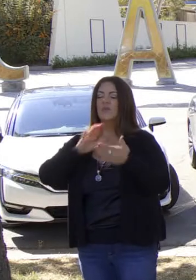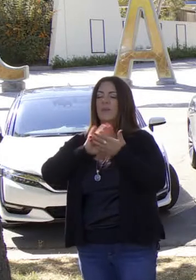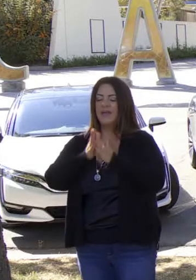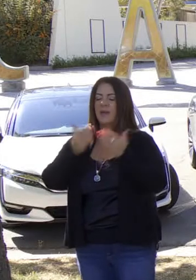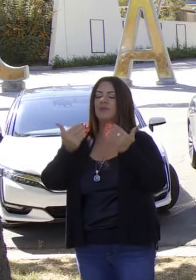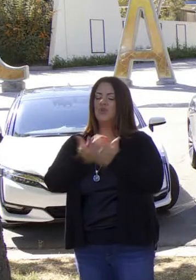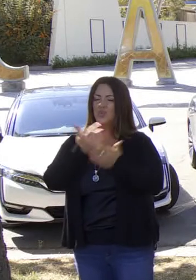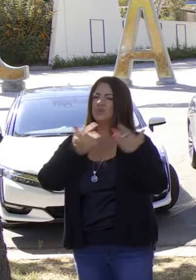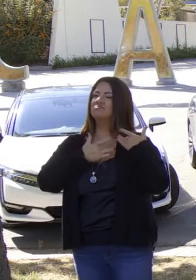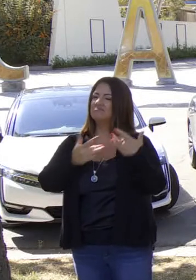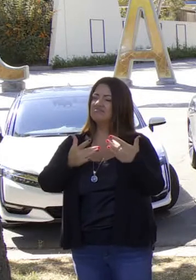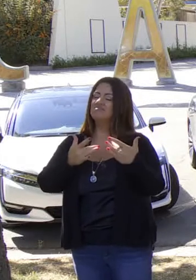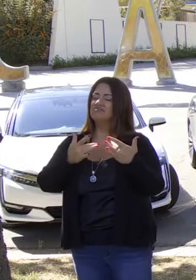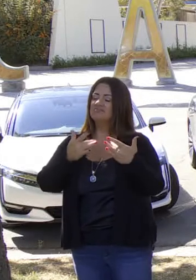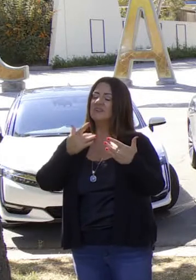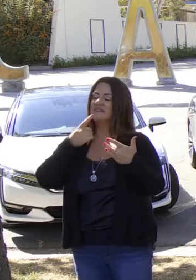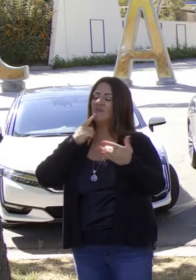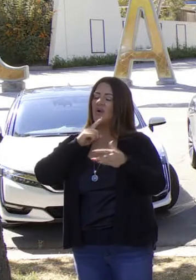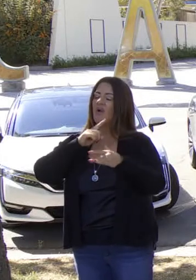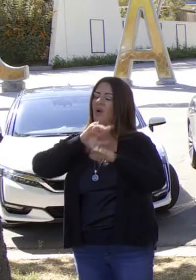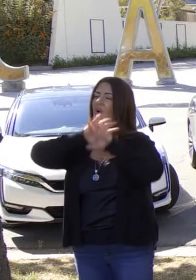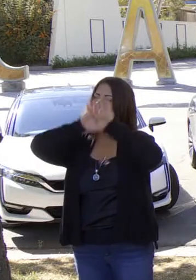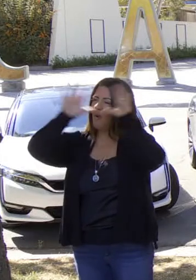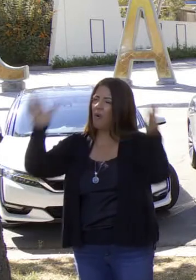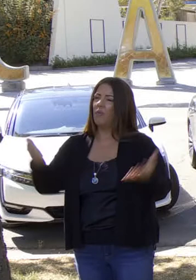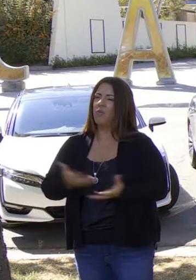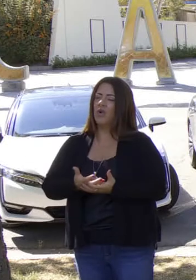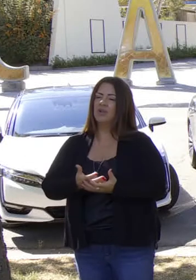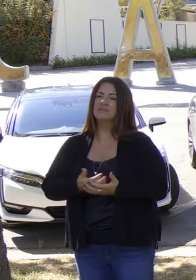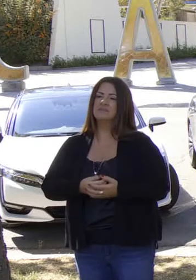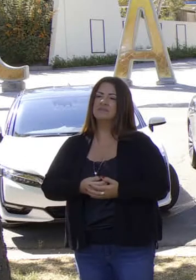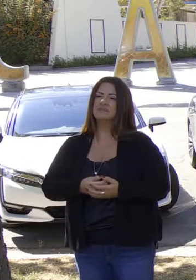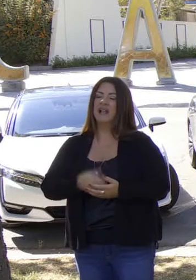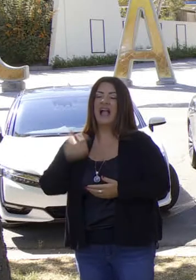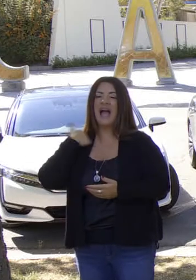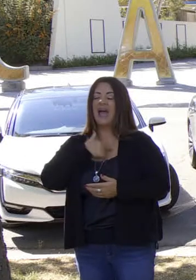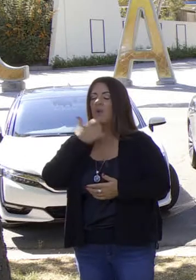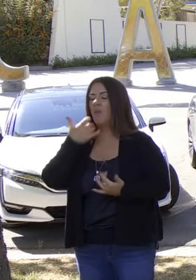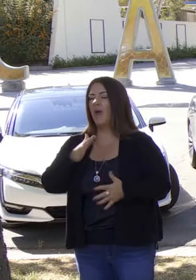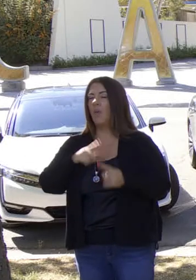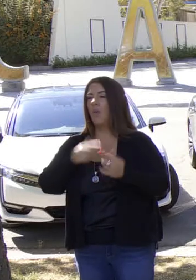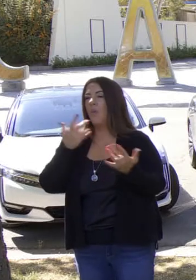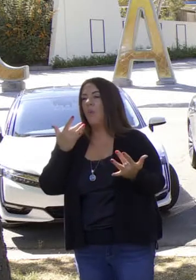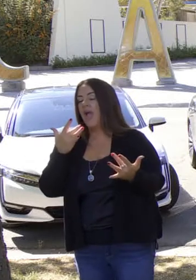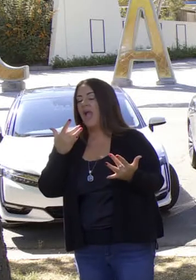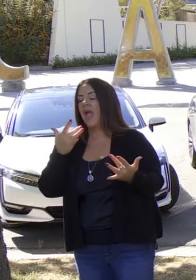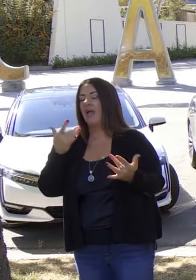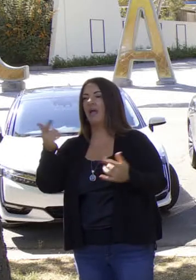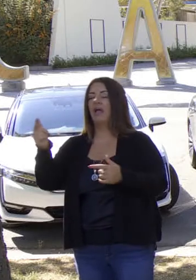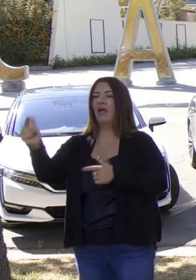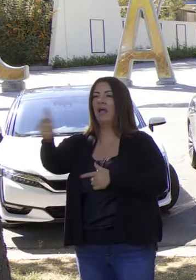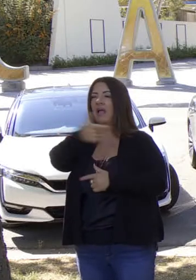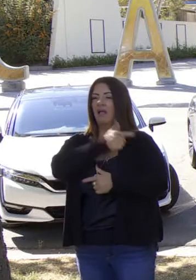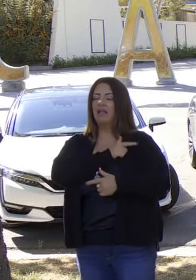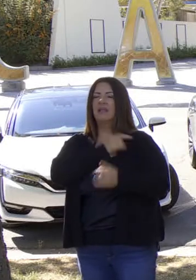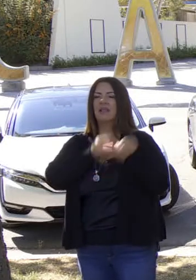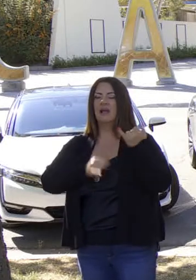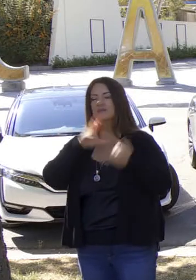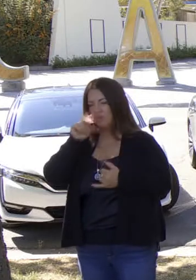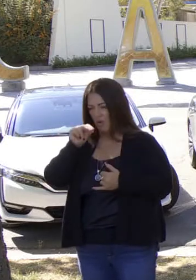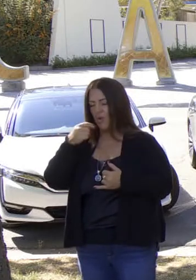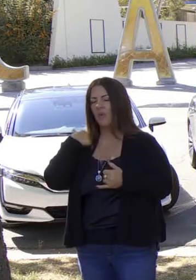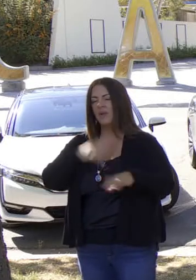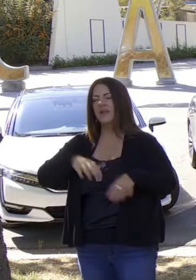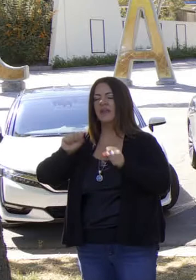futuro. Esto va a ser el encabezado en el futuro. Y nosotros nos vamos a ser pasajeros. Vamos a estar manejando